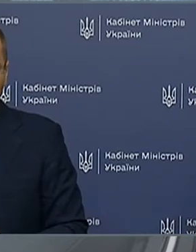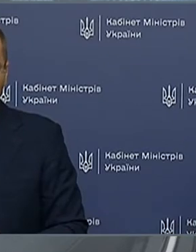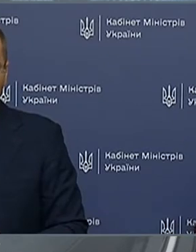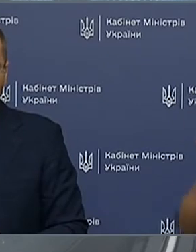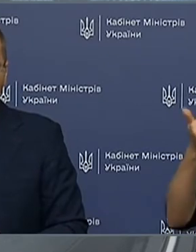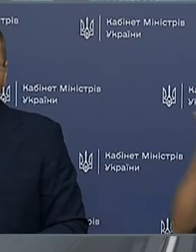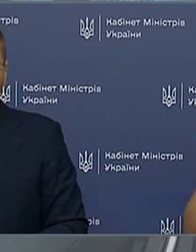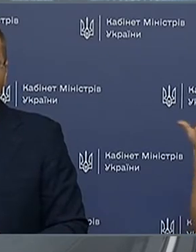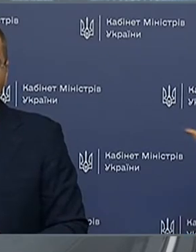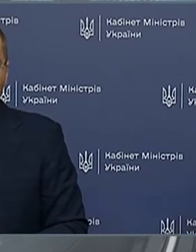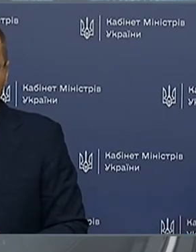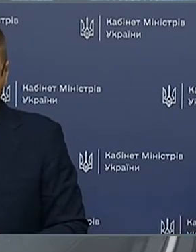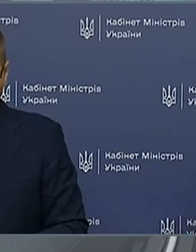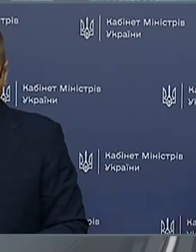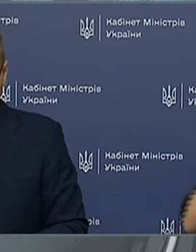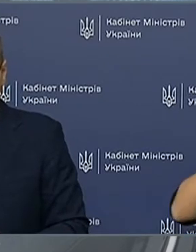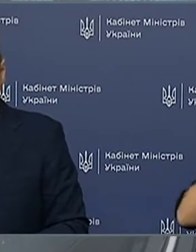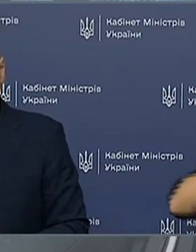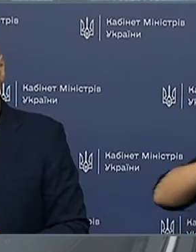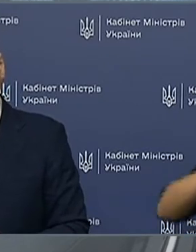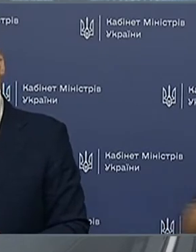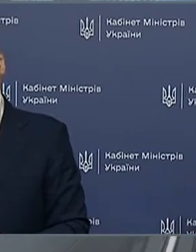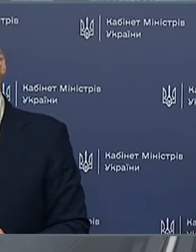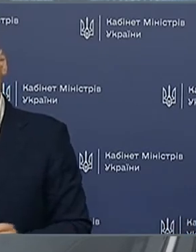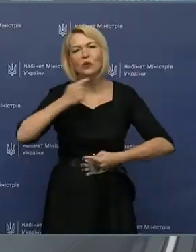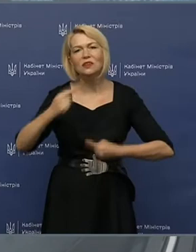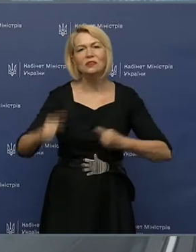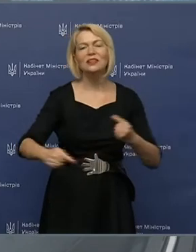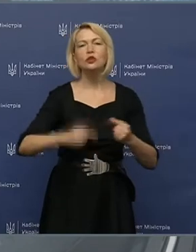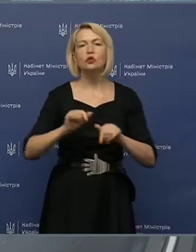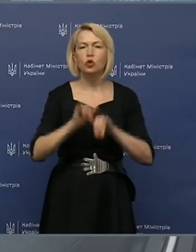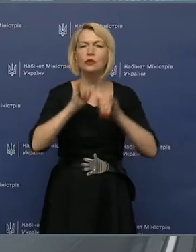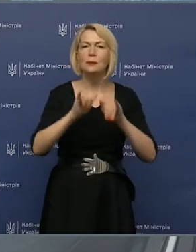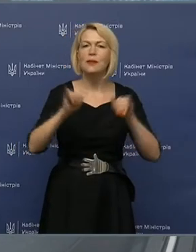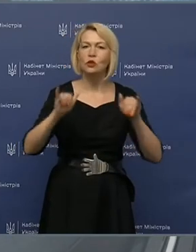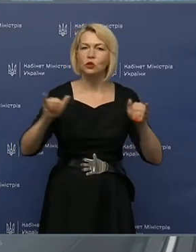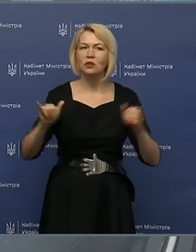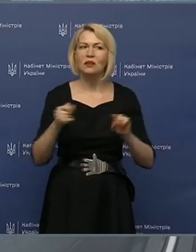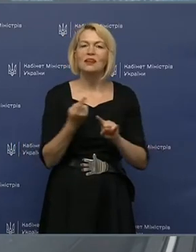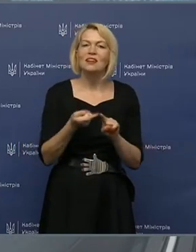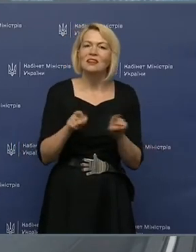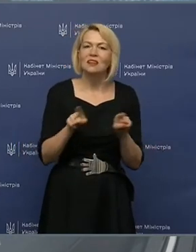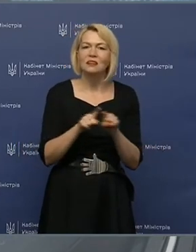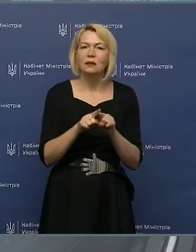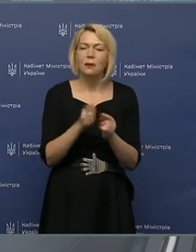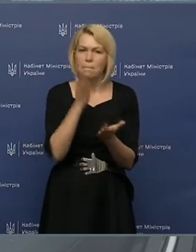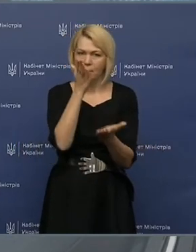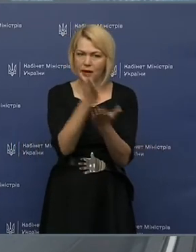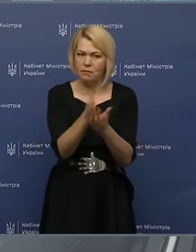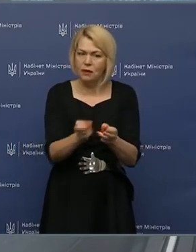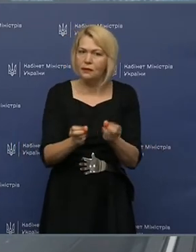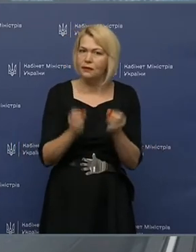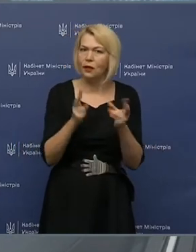минулому тижні цей показник складає 4705. Це вже така пряма загроза